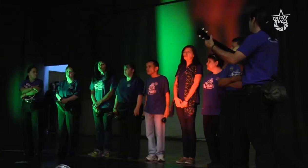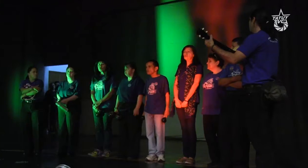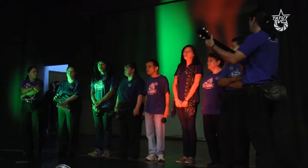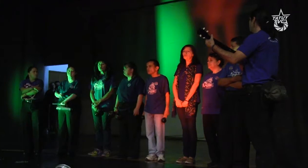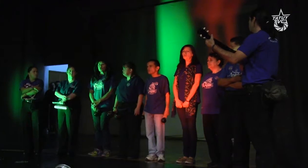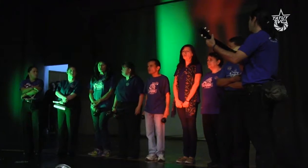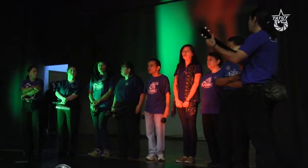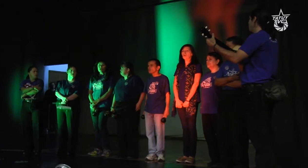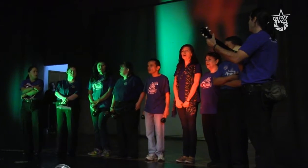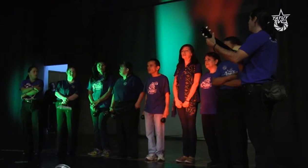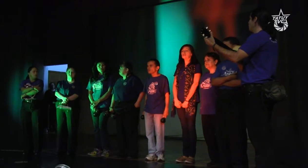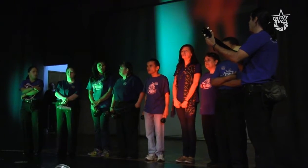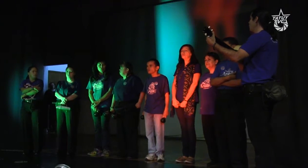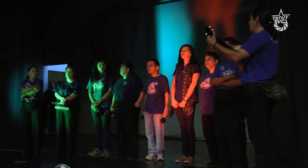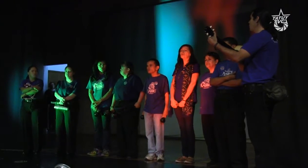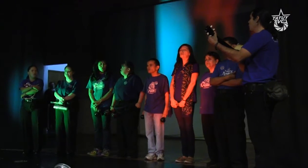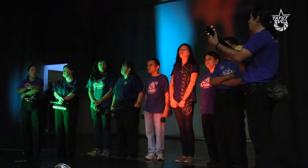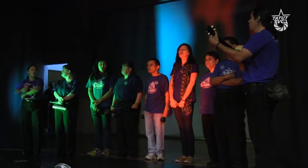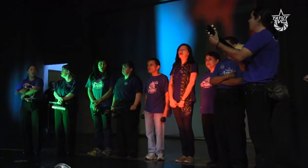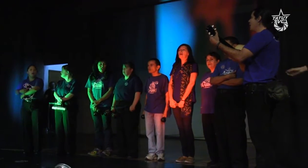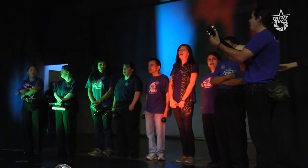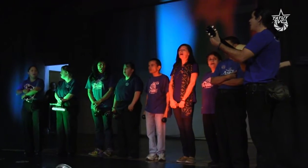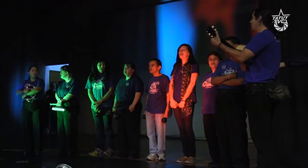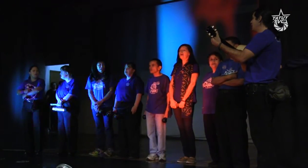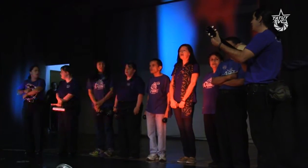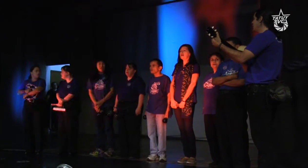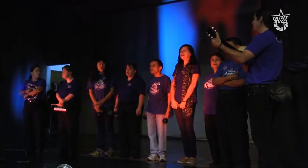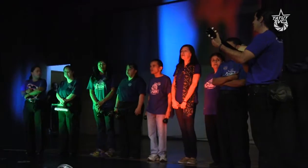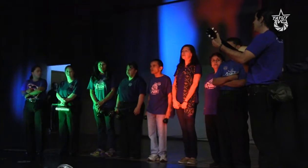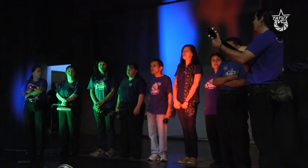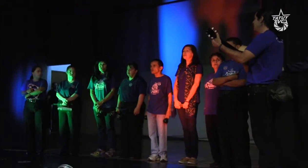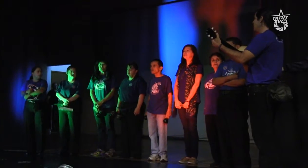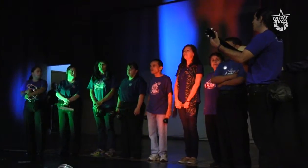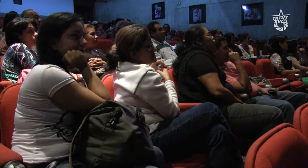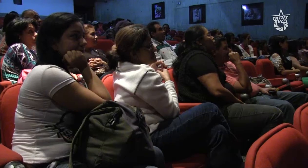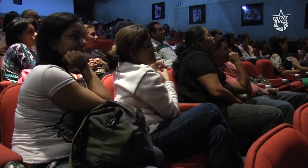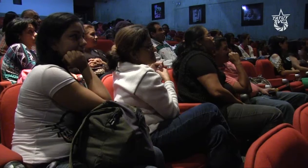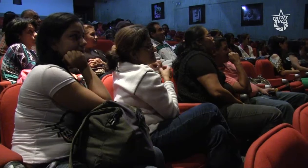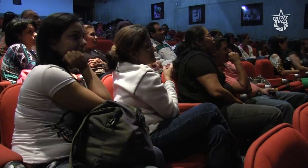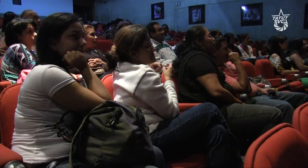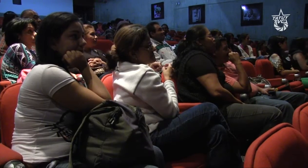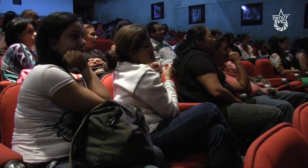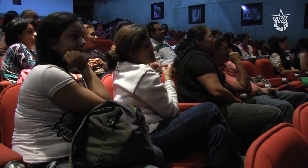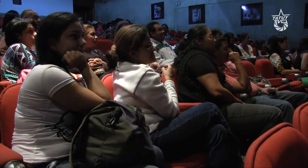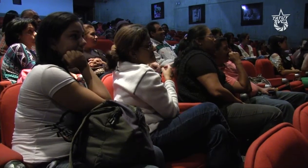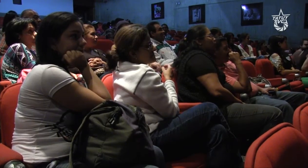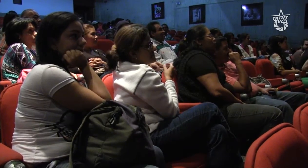participación de la Fundación Coral Alegría, como estímulo al encuentro entre personas con discapacidad.